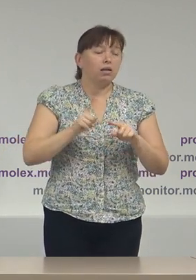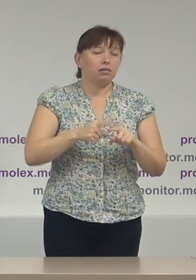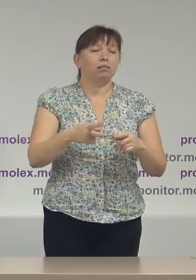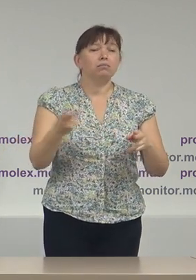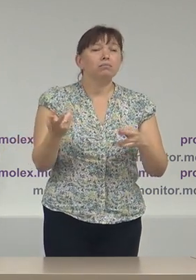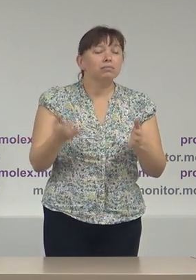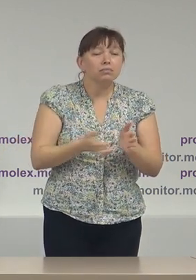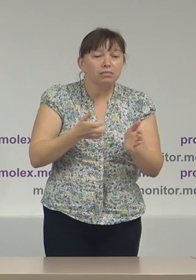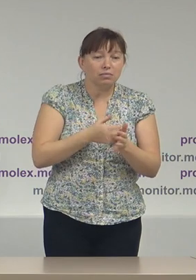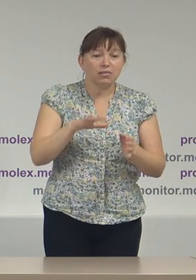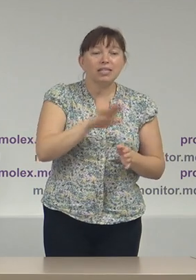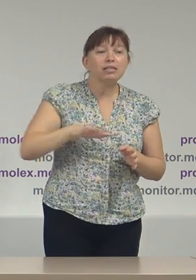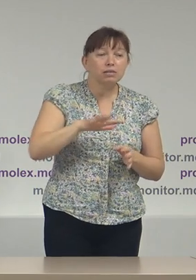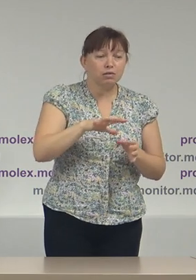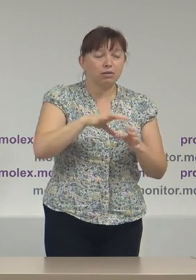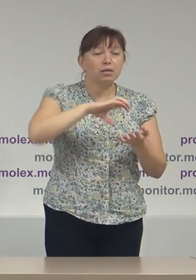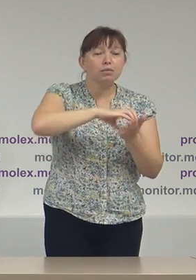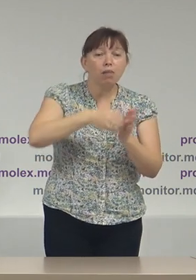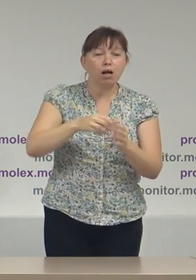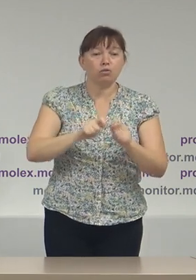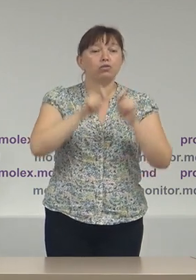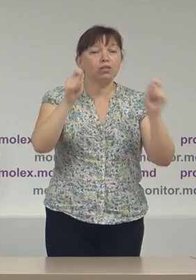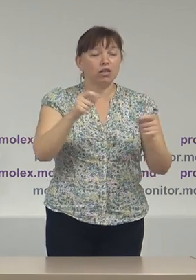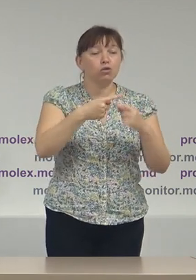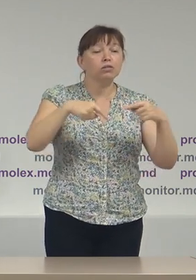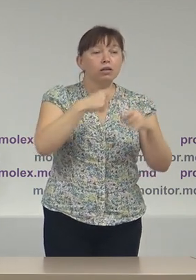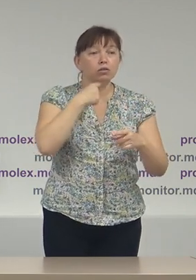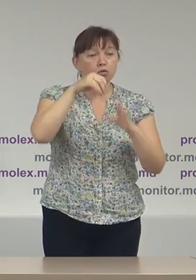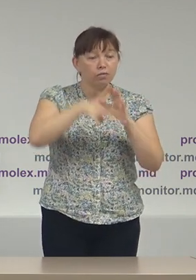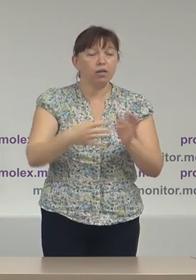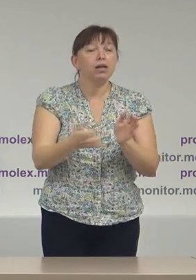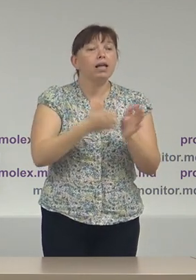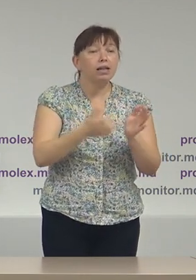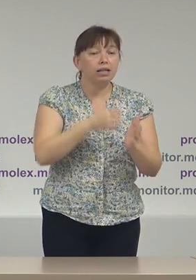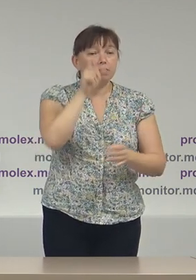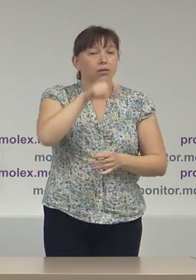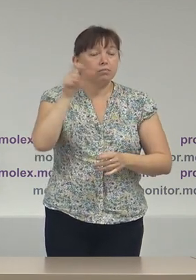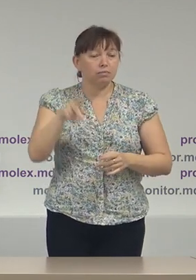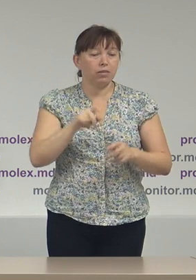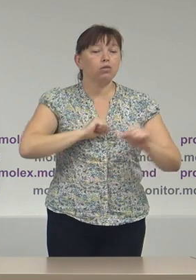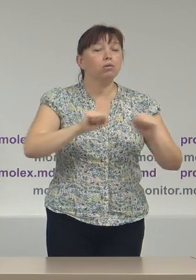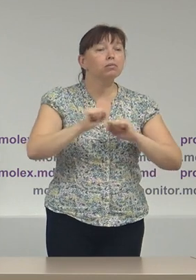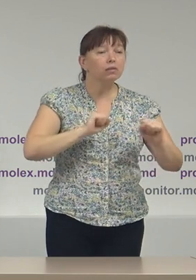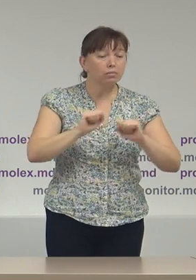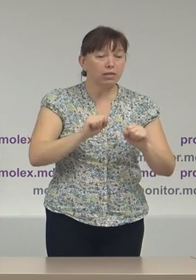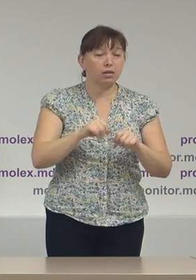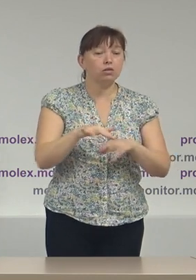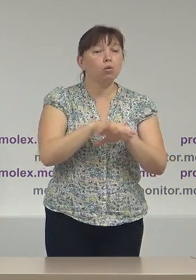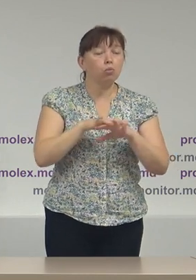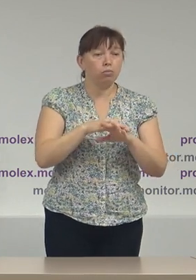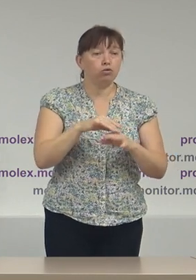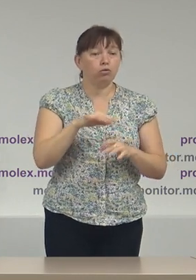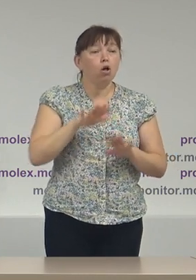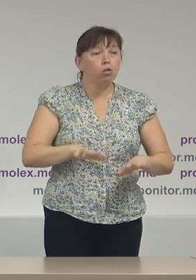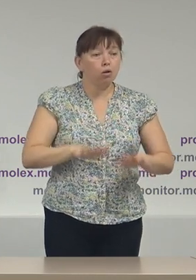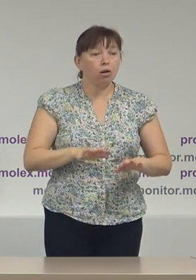pentru deschidere secțiilor de votare, lipsa resurselor pentru administrațiile publice locale, pentru